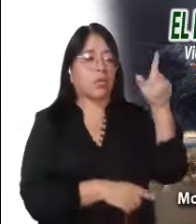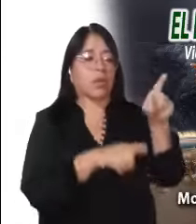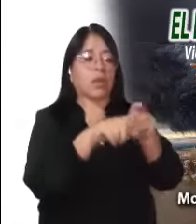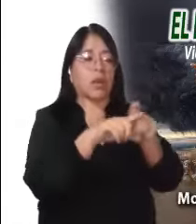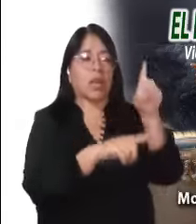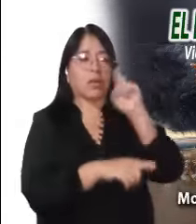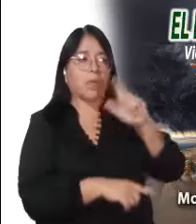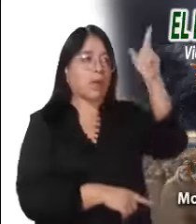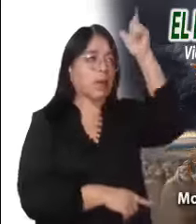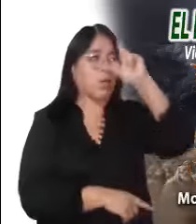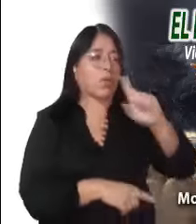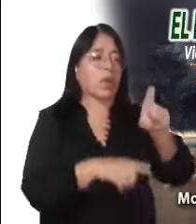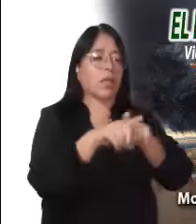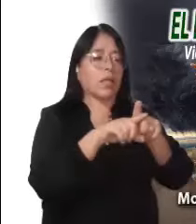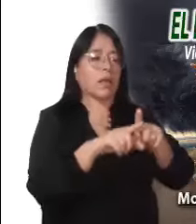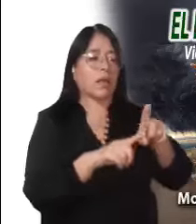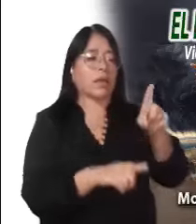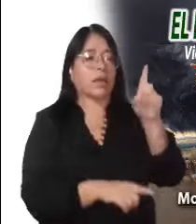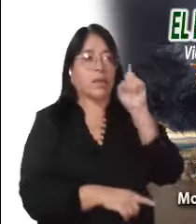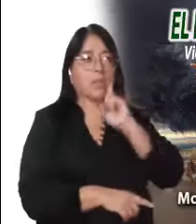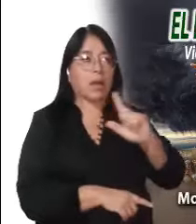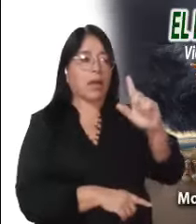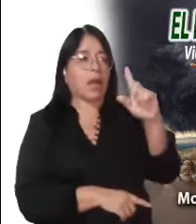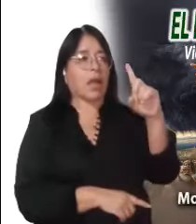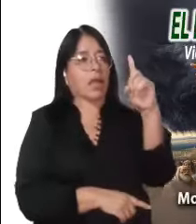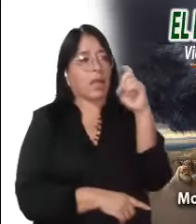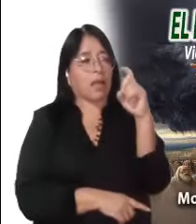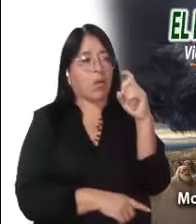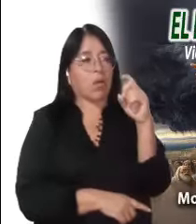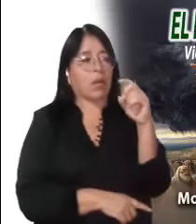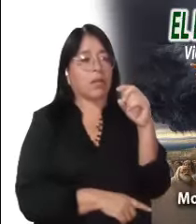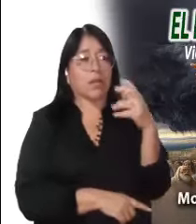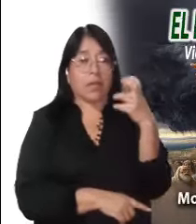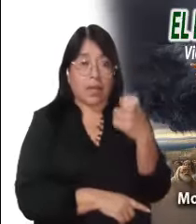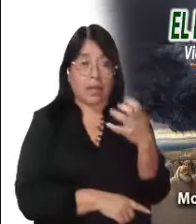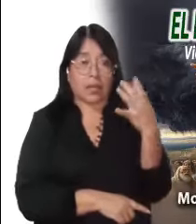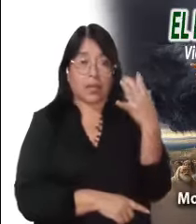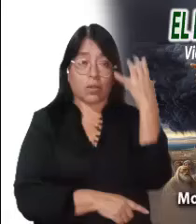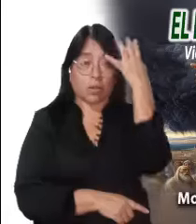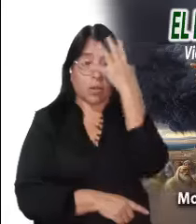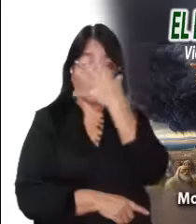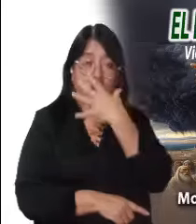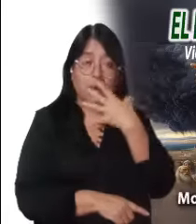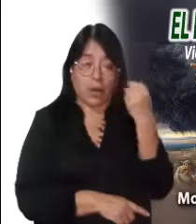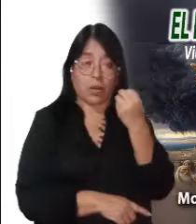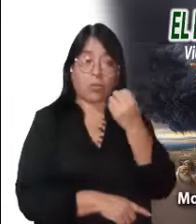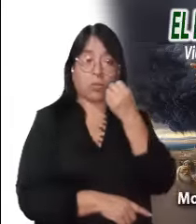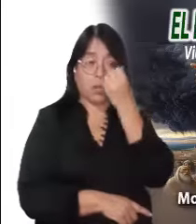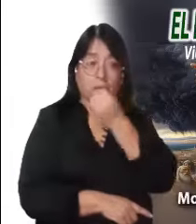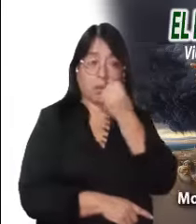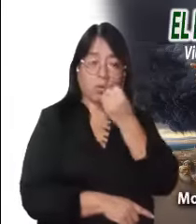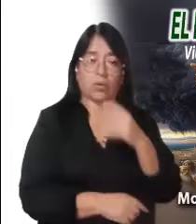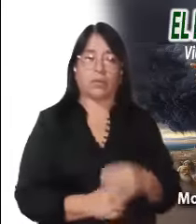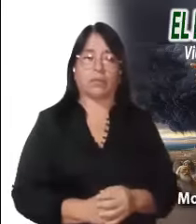la hermana Agua. Pero mientras decimos estas palabras tan bellas, seguimos con una actitud